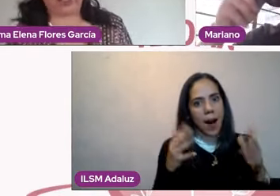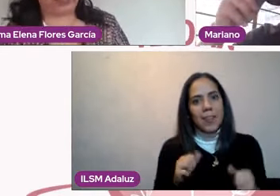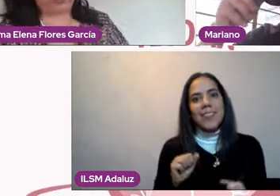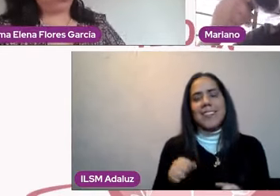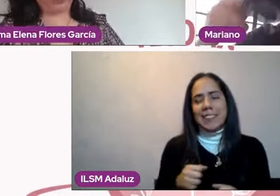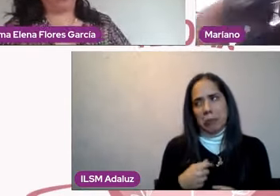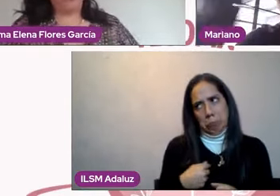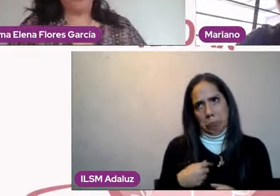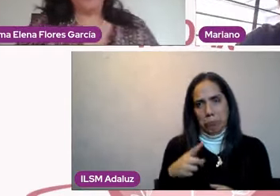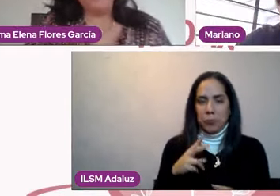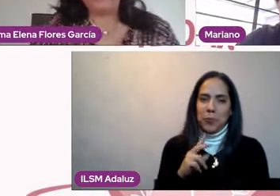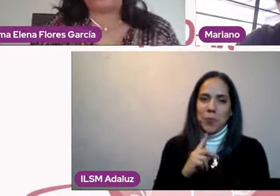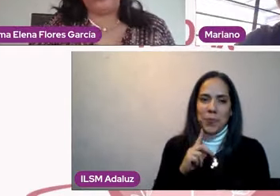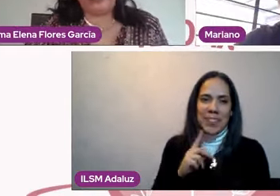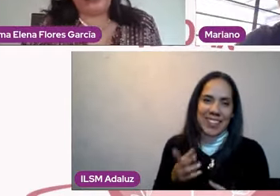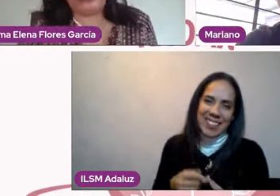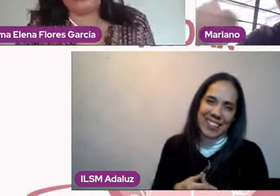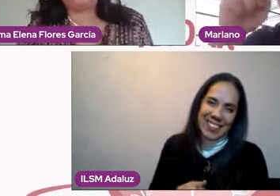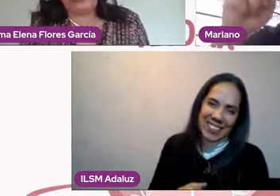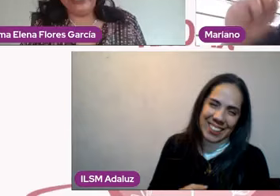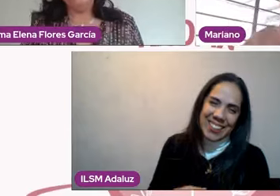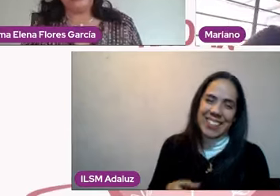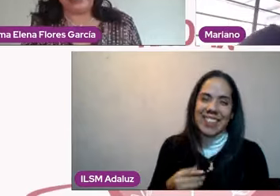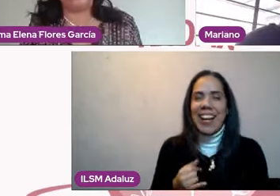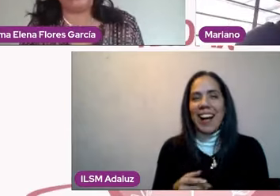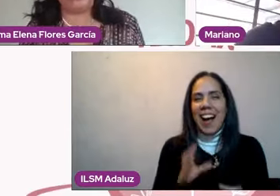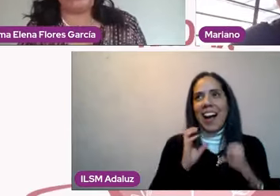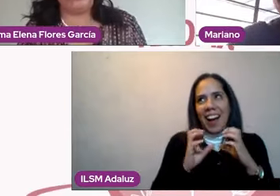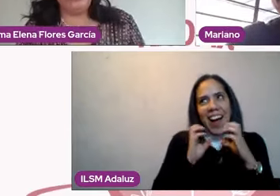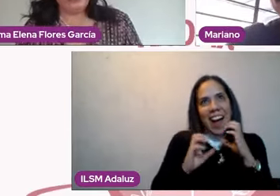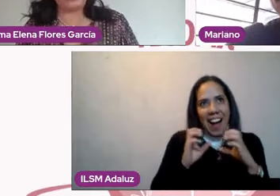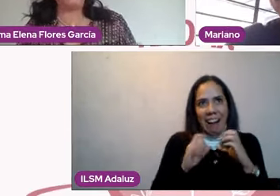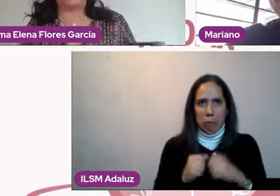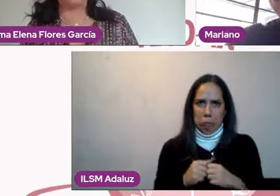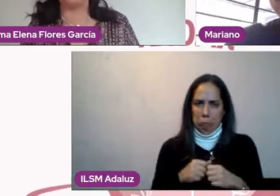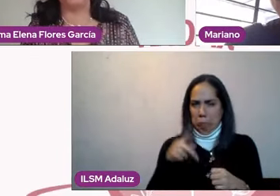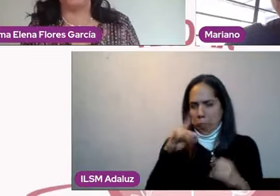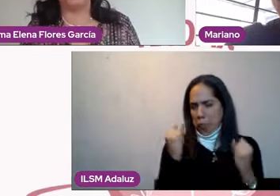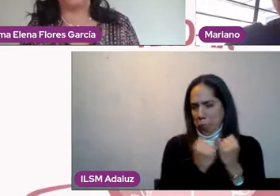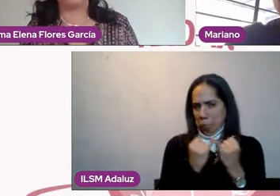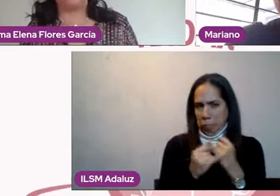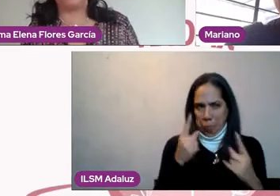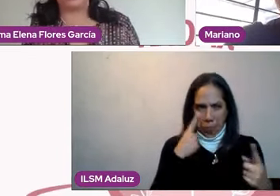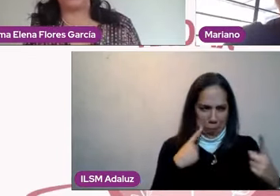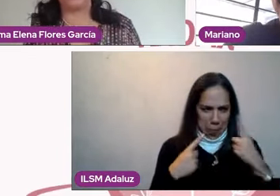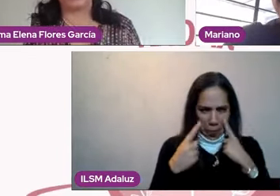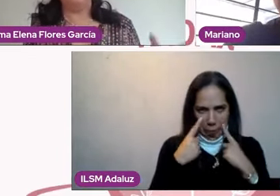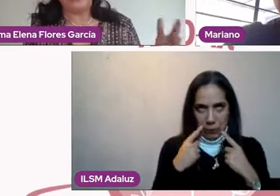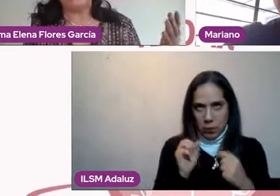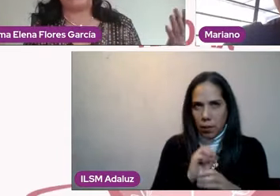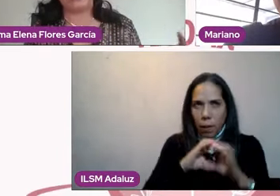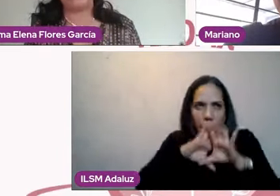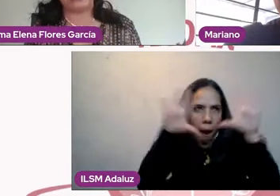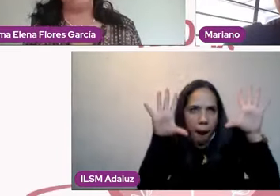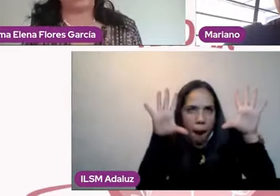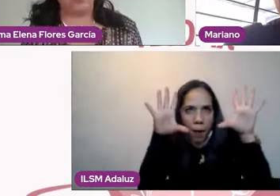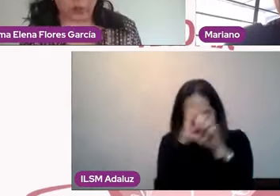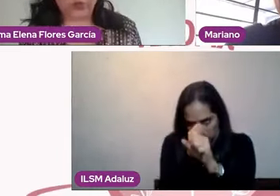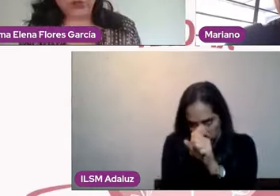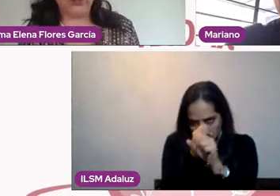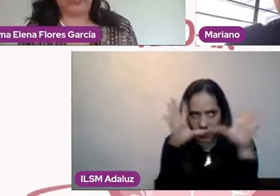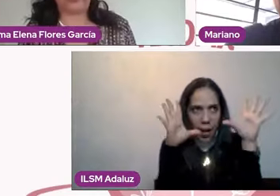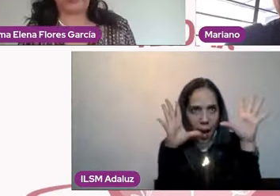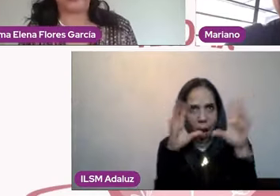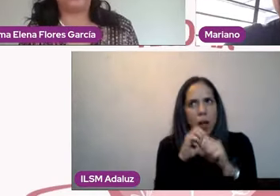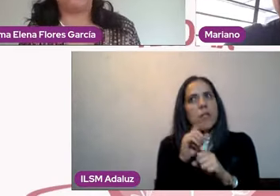y llanto lo que yo tengo, porque, ¿no? Es un claro oscuro lo que me está pasando, porque de entrada sí hay una